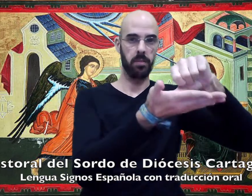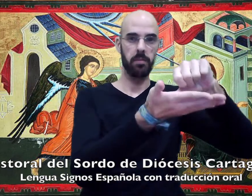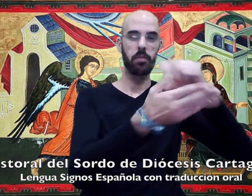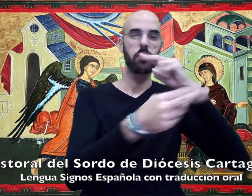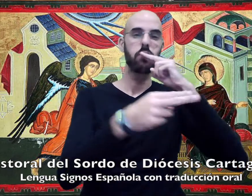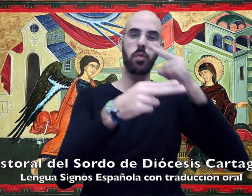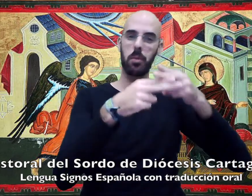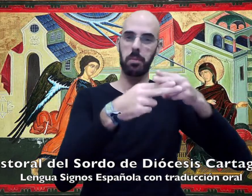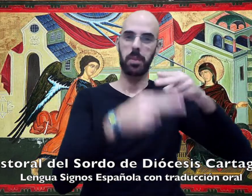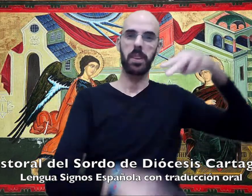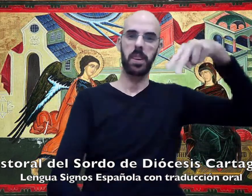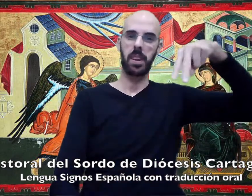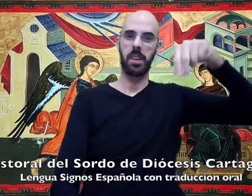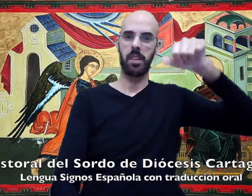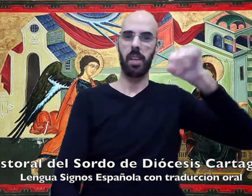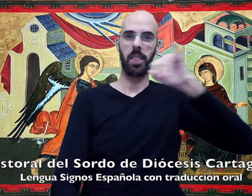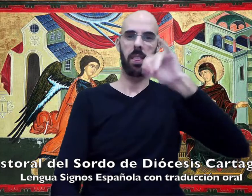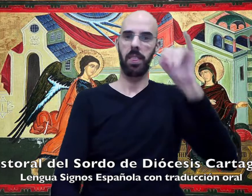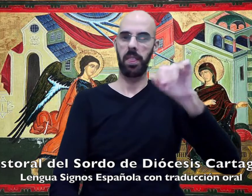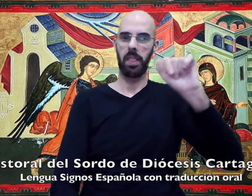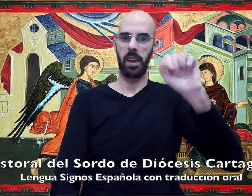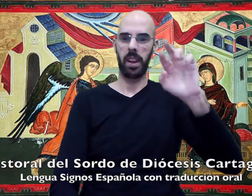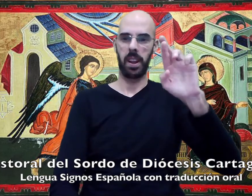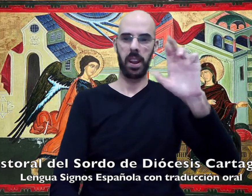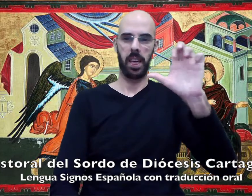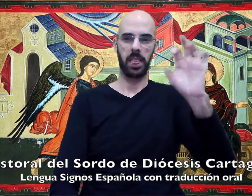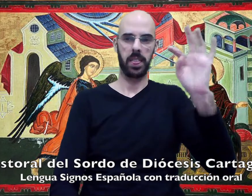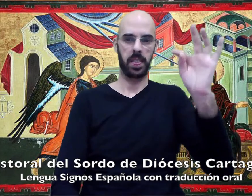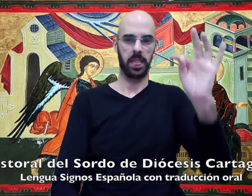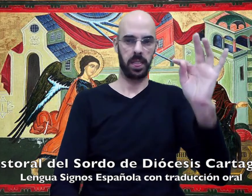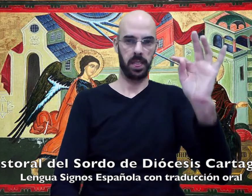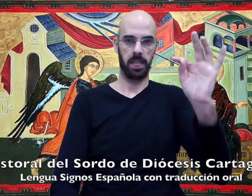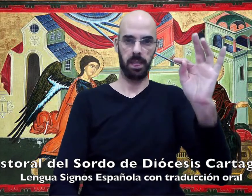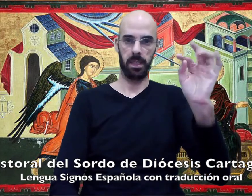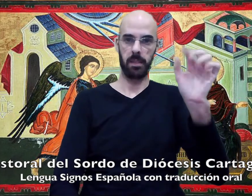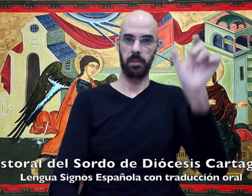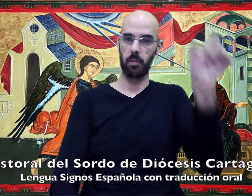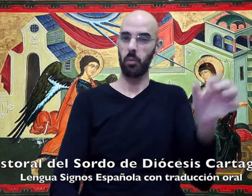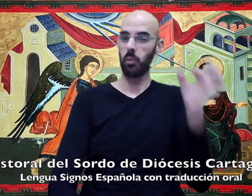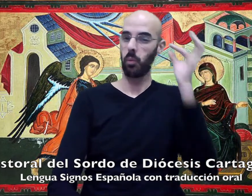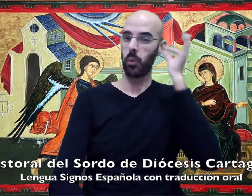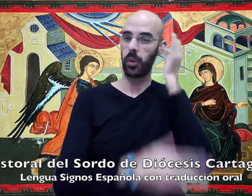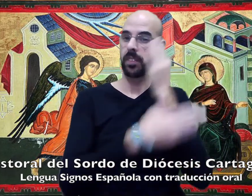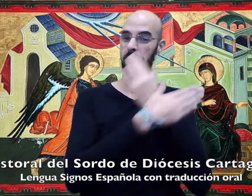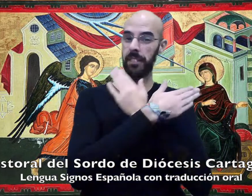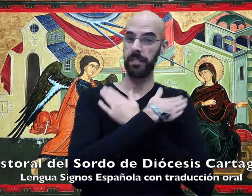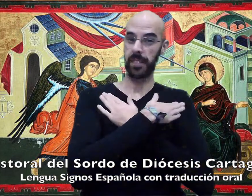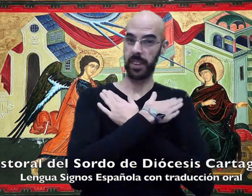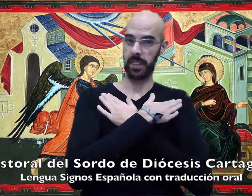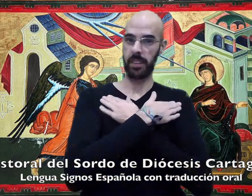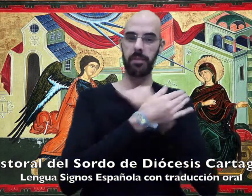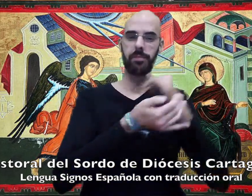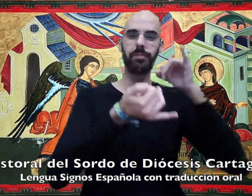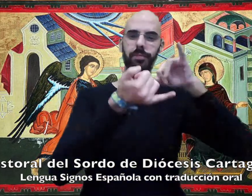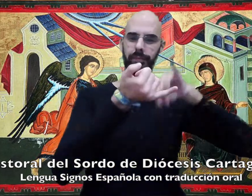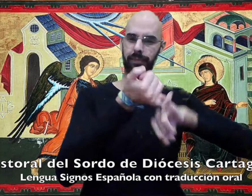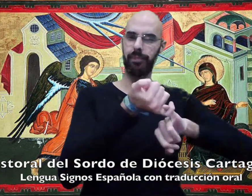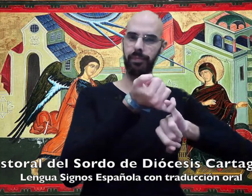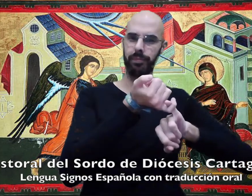llamada Nazaret. A una virgen